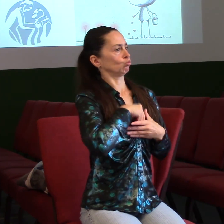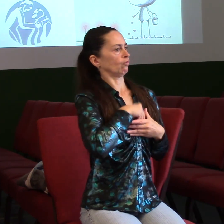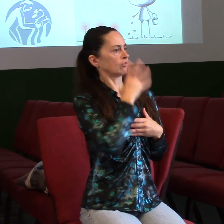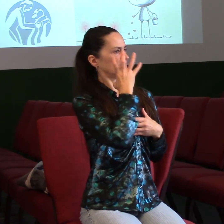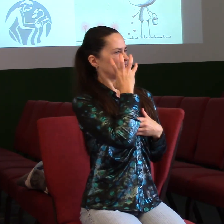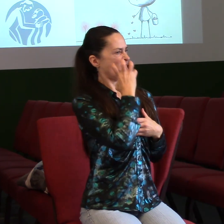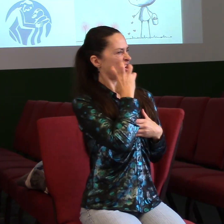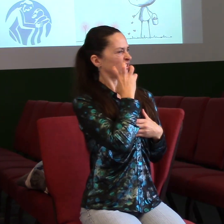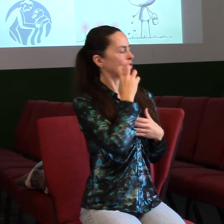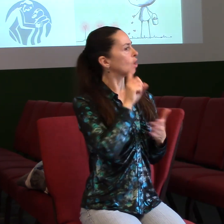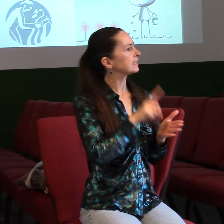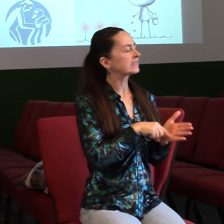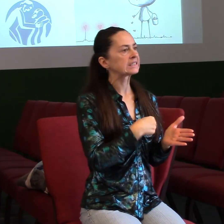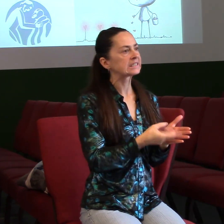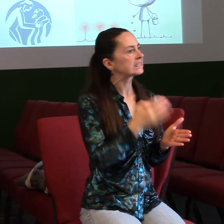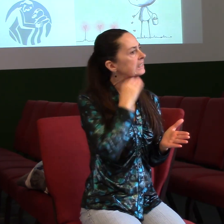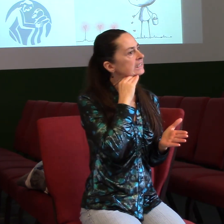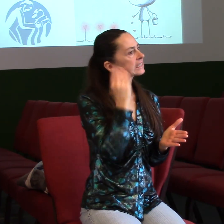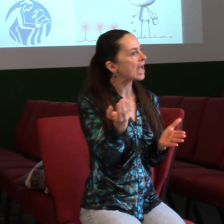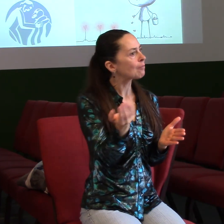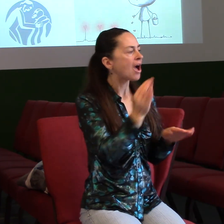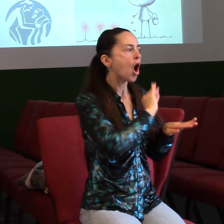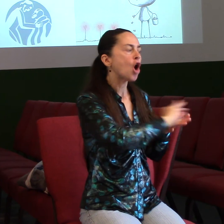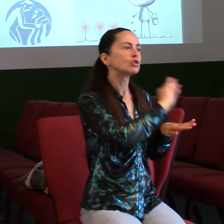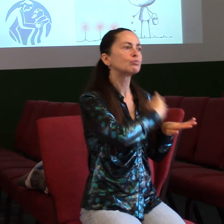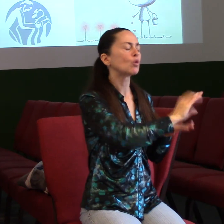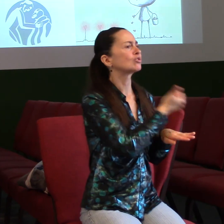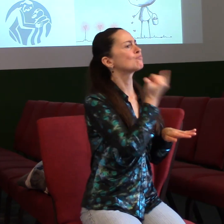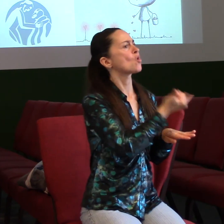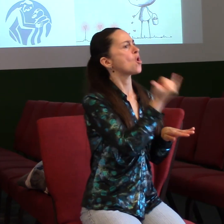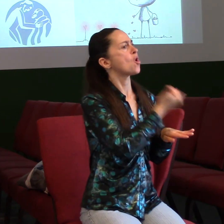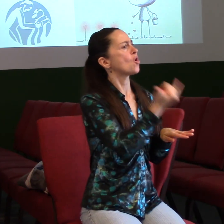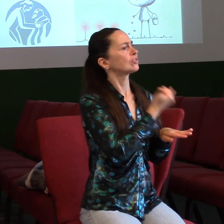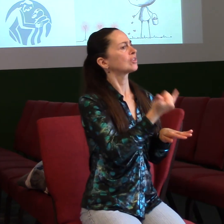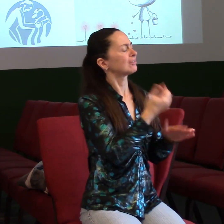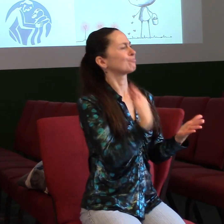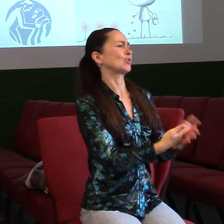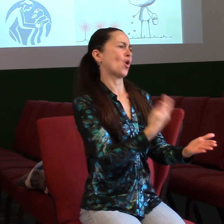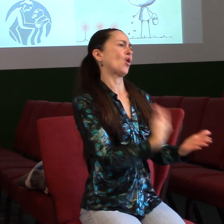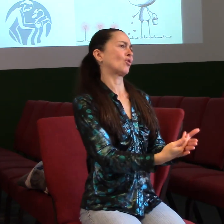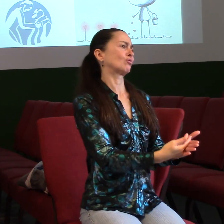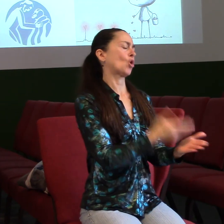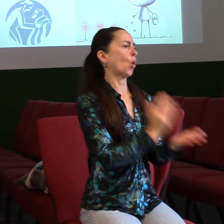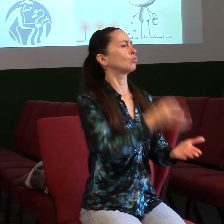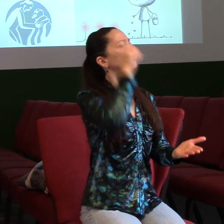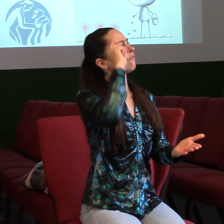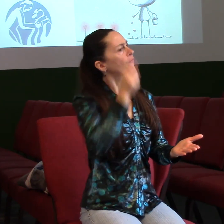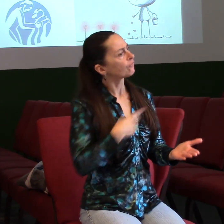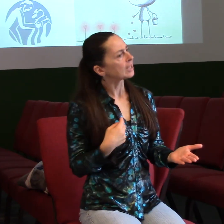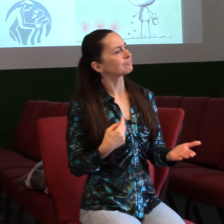dokáže tomu člověku ji odpustit někde dál. Teď zrovna nedávno, před dvoma týdnama jsme se bavili někde s Tomem, a on jenom říkal, že